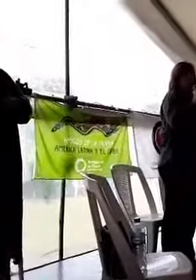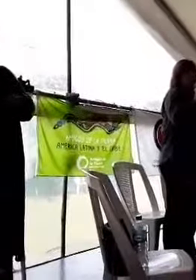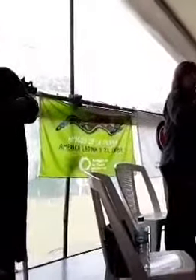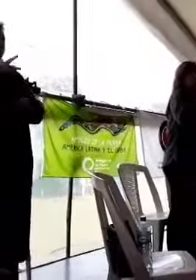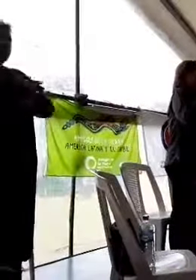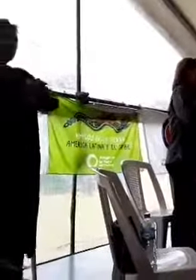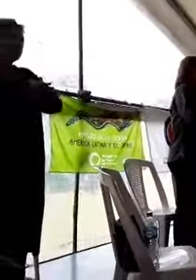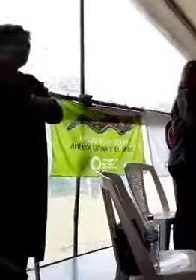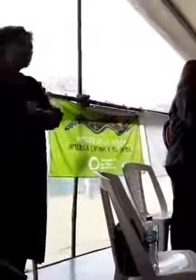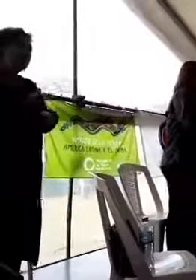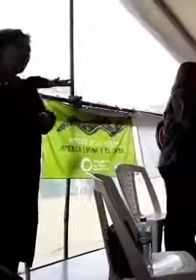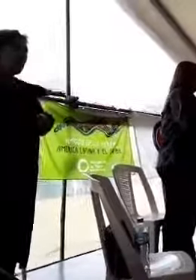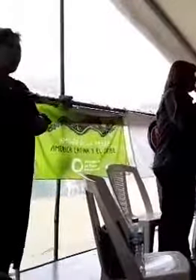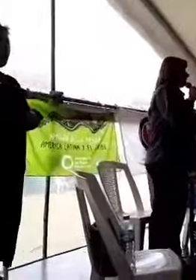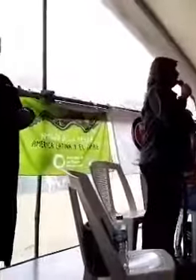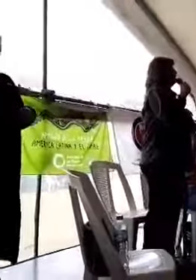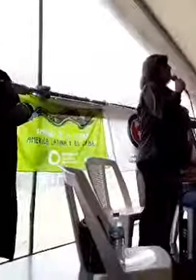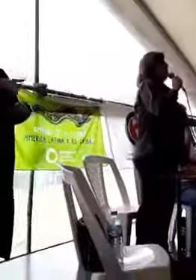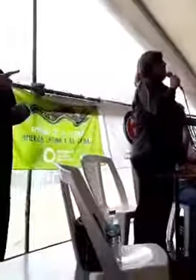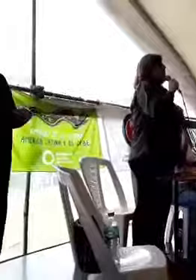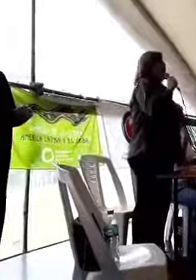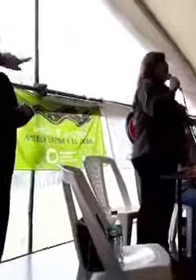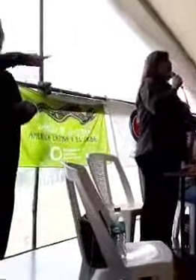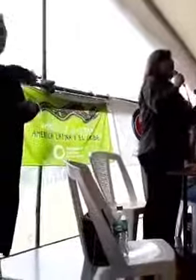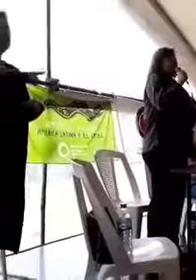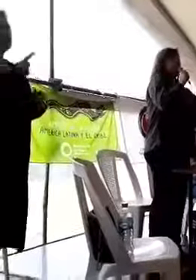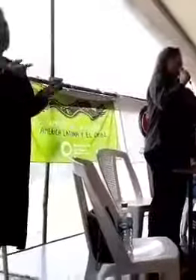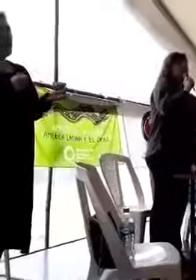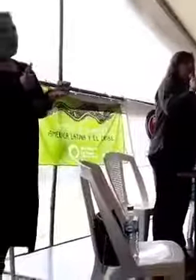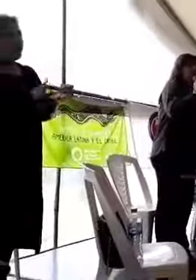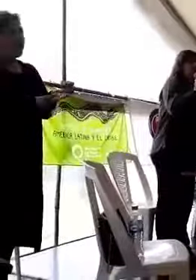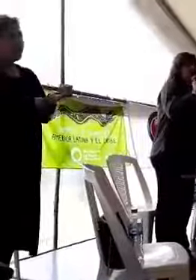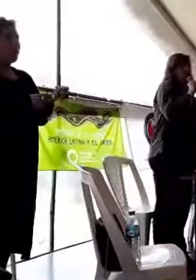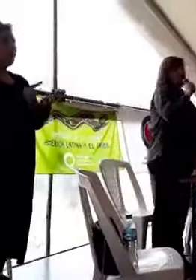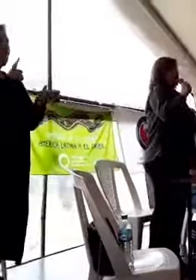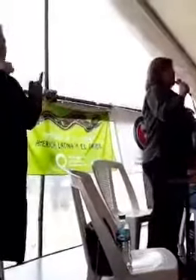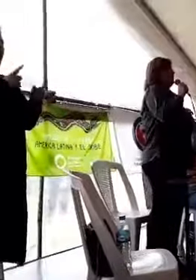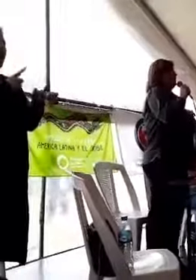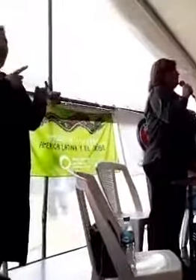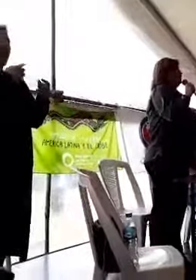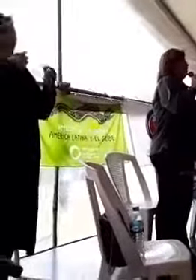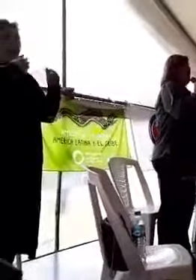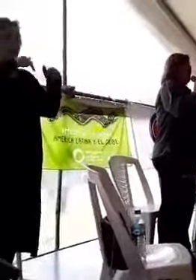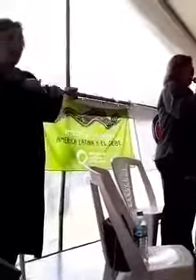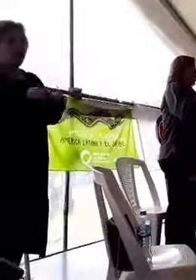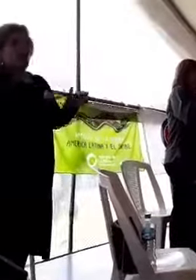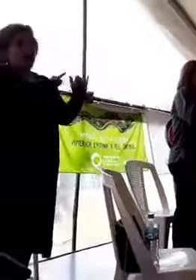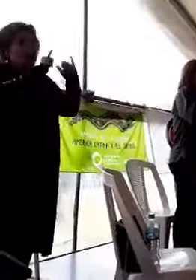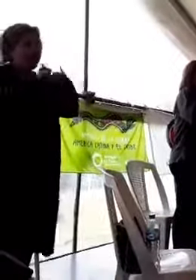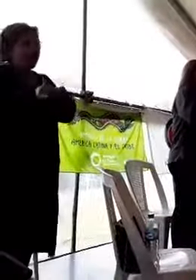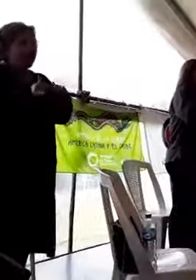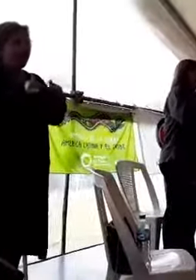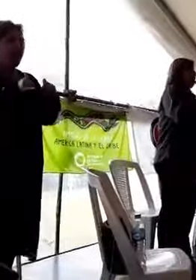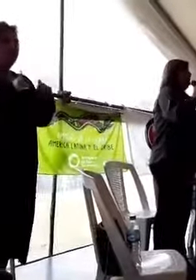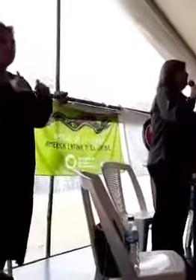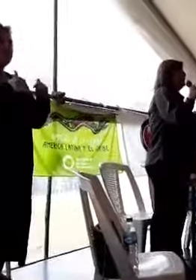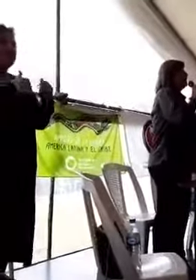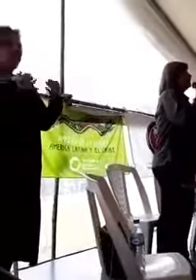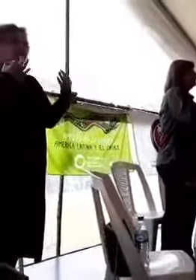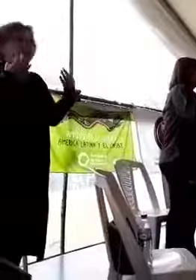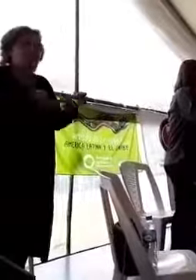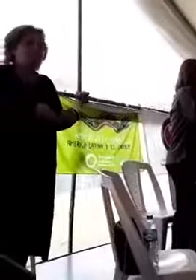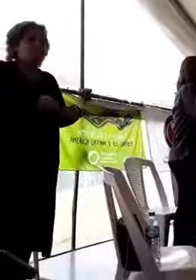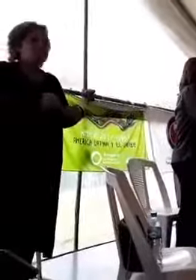saludo a todos vocês, além de cumprimentar-lhes por esta jornada estupenda,